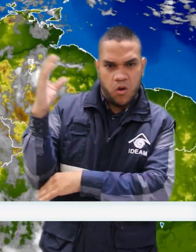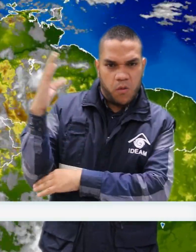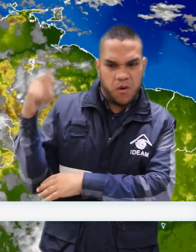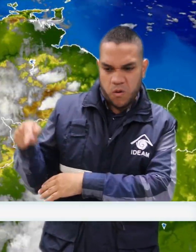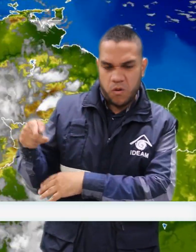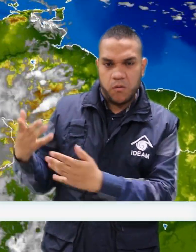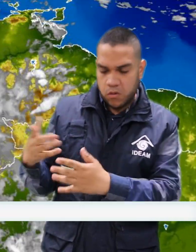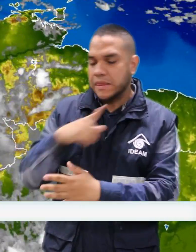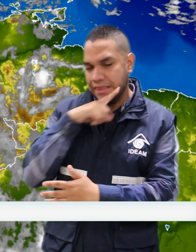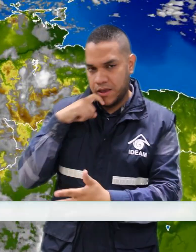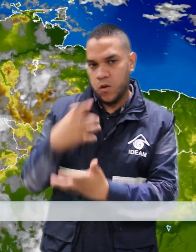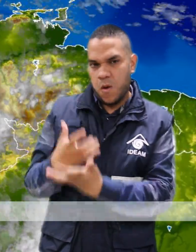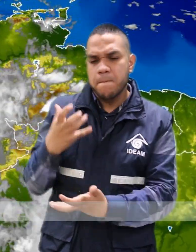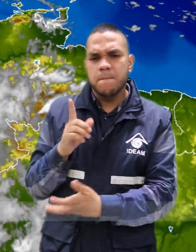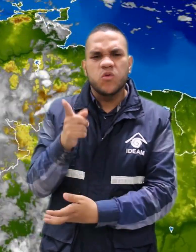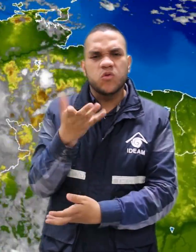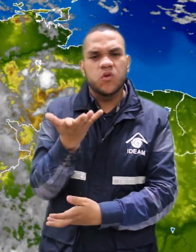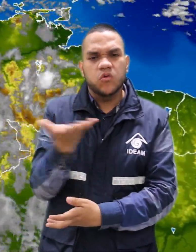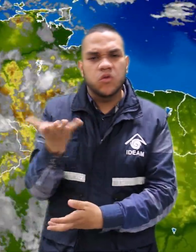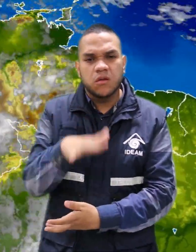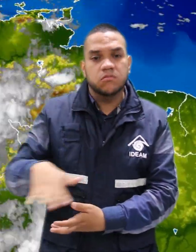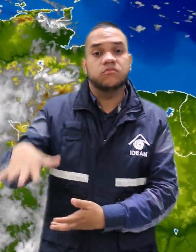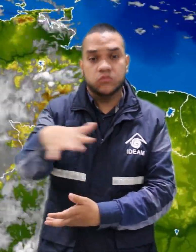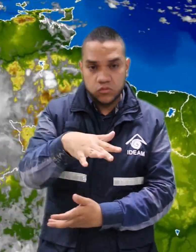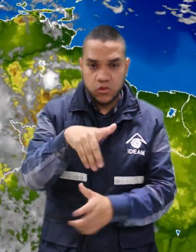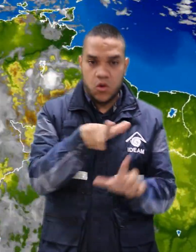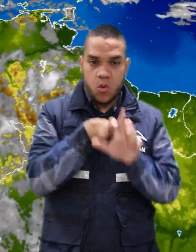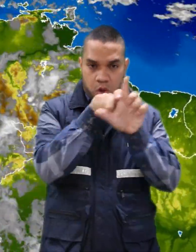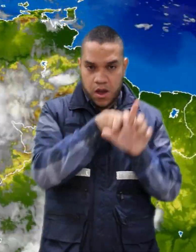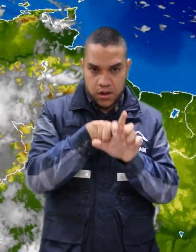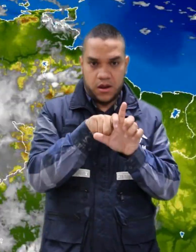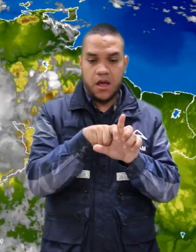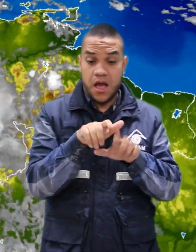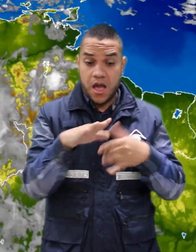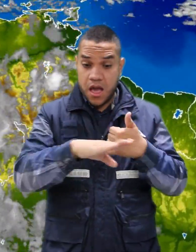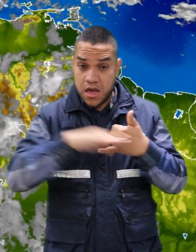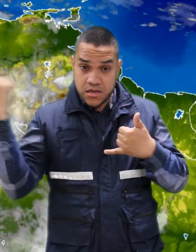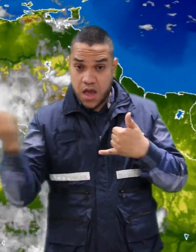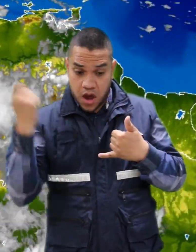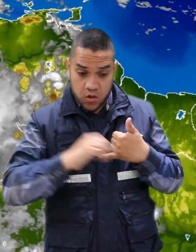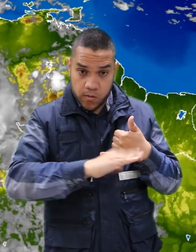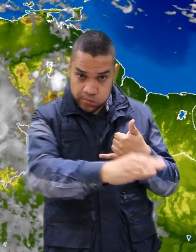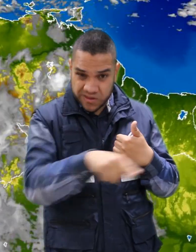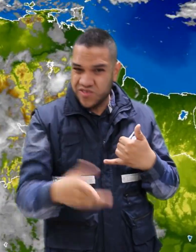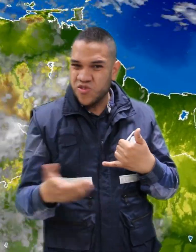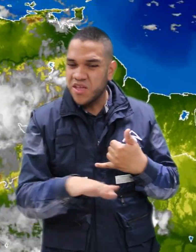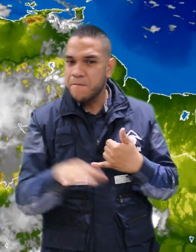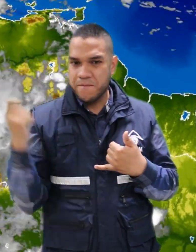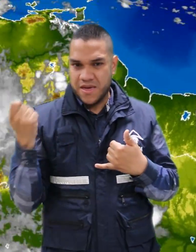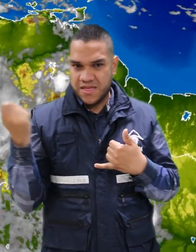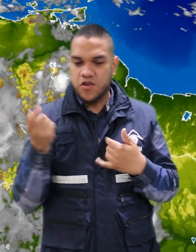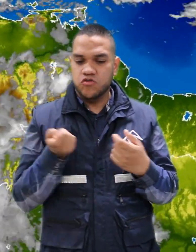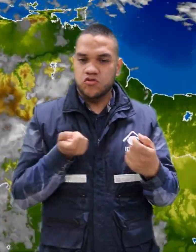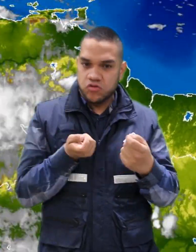prevalecido el tiempo seco, excepto algunas zonas de La Guajira, Piemonte y Llanero, a la altura del Meta, y algunas zonas de Tolima y